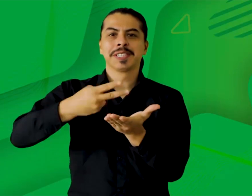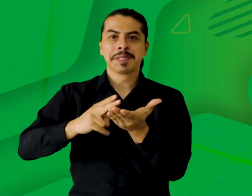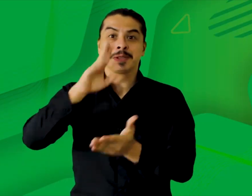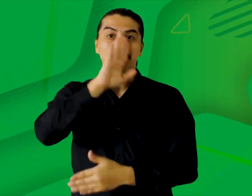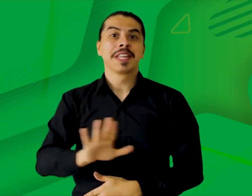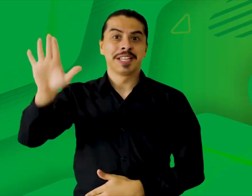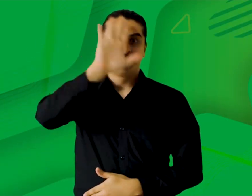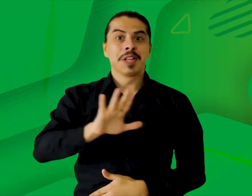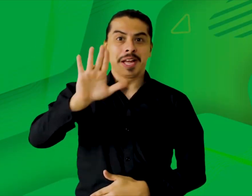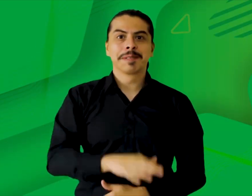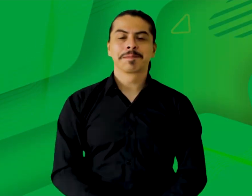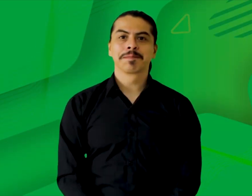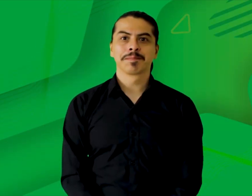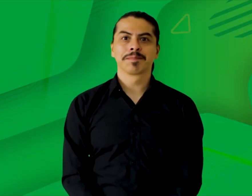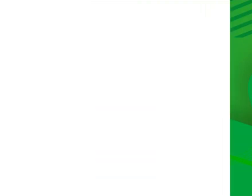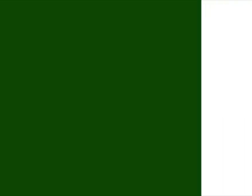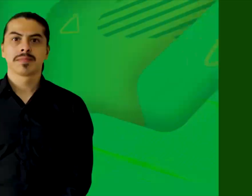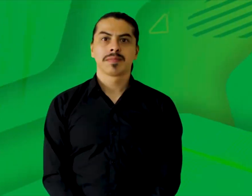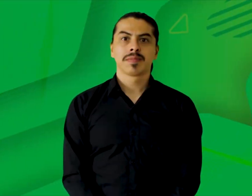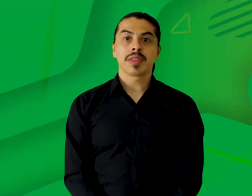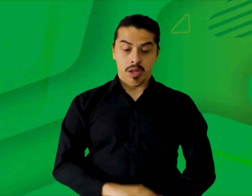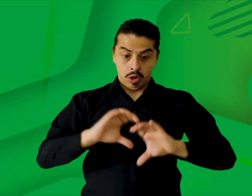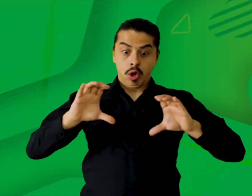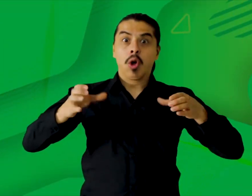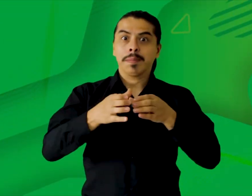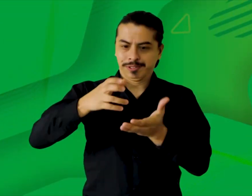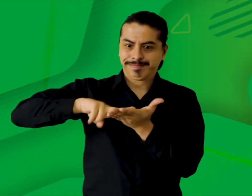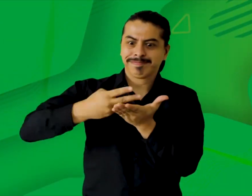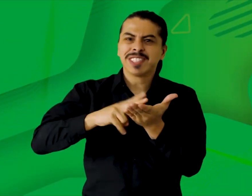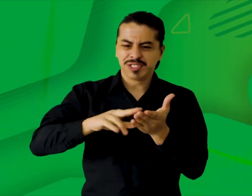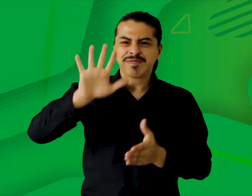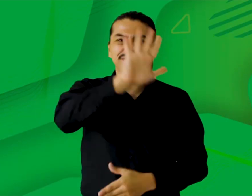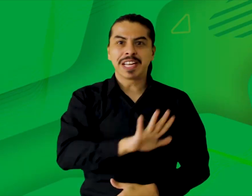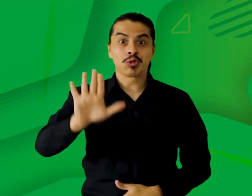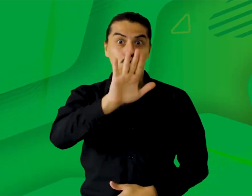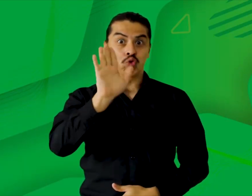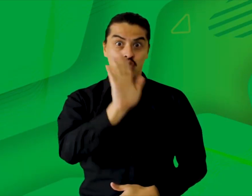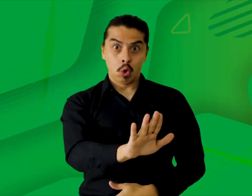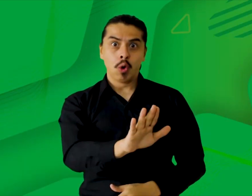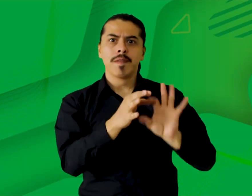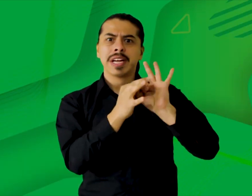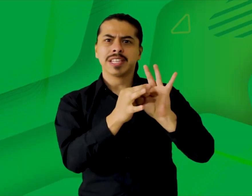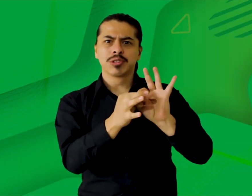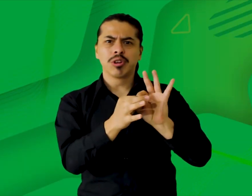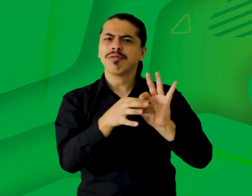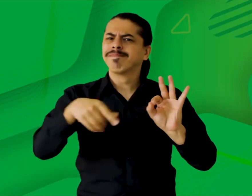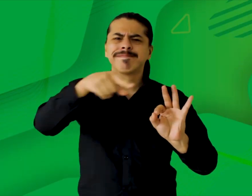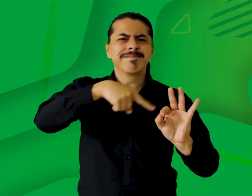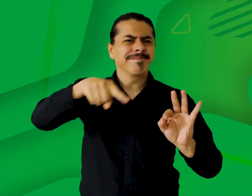Comisión Nacional de Interpretación al interior de la FENASCOL. La Comisión Nacional de Interpretación de FENASCOL